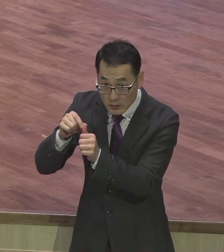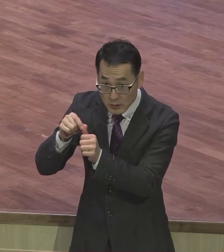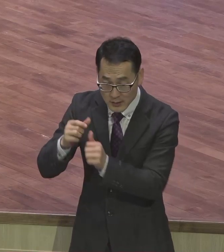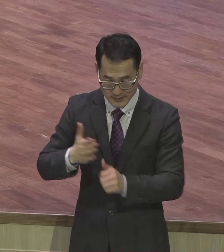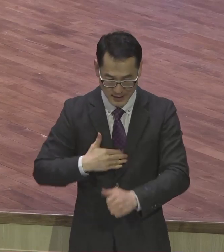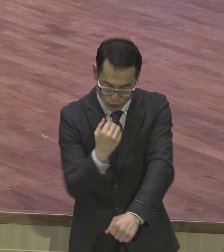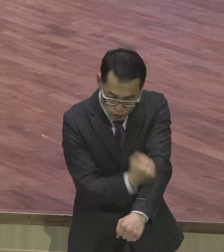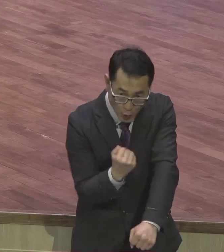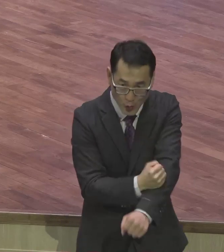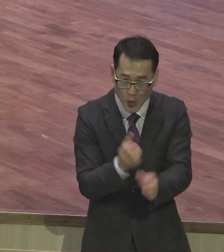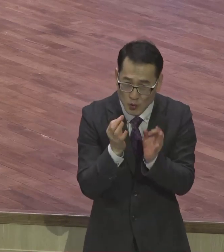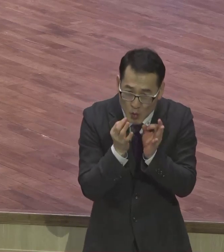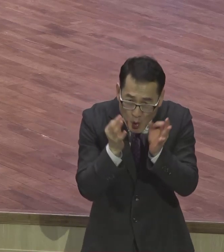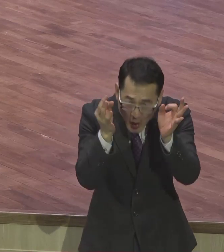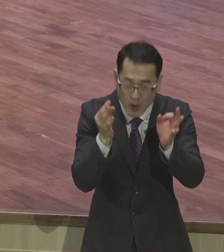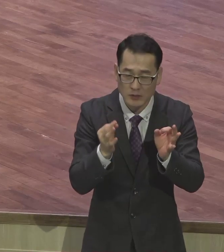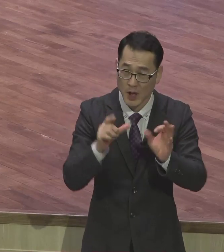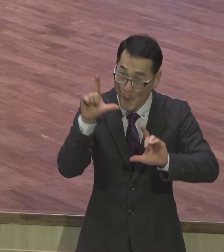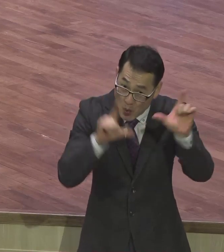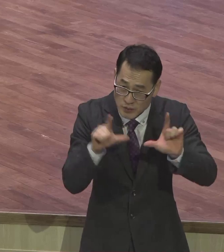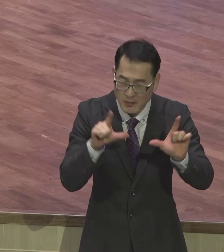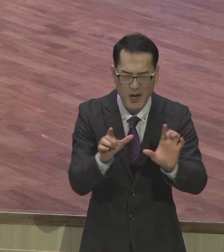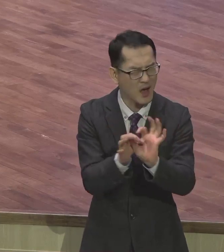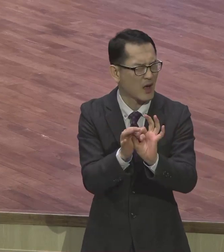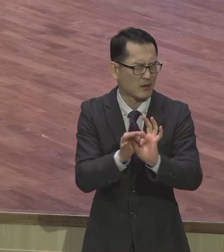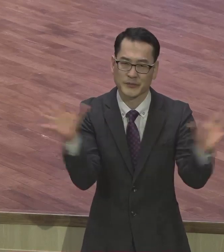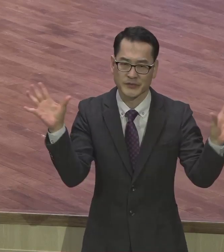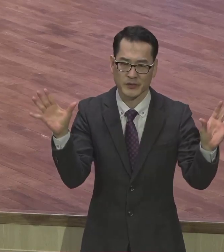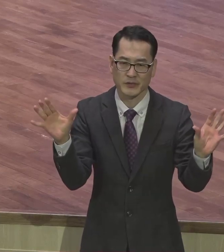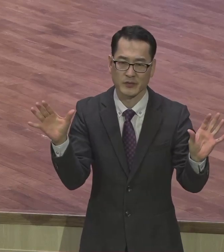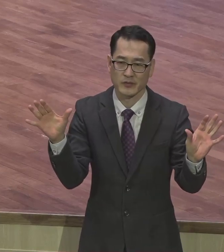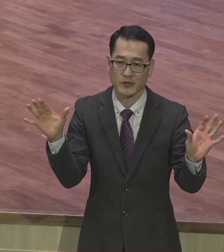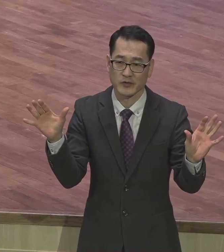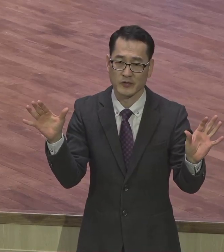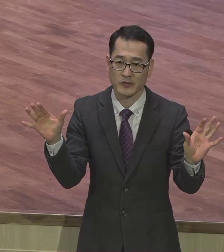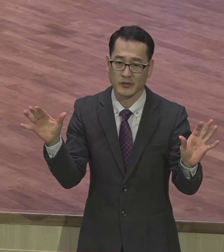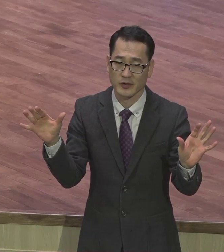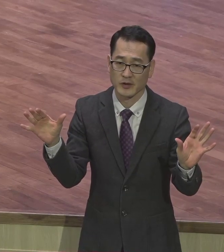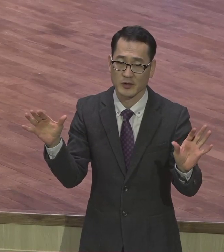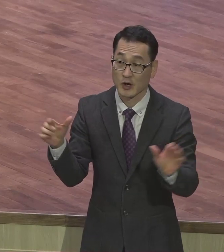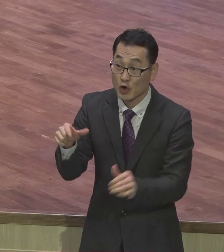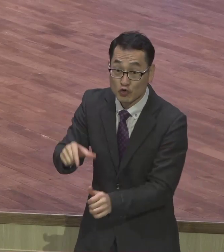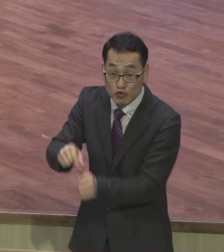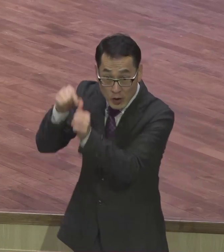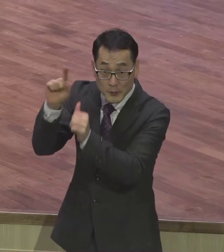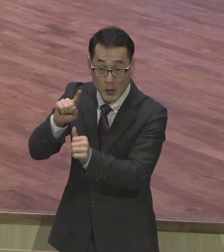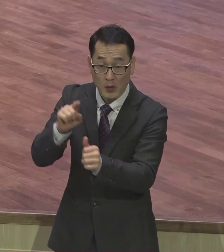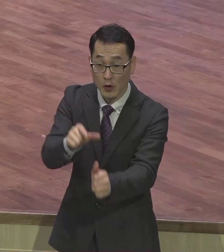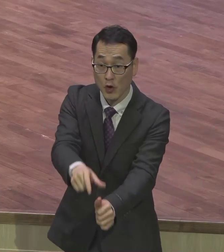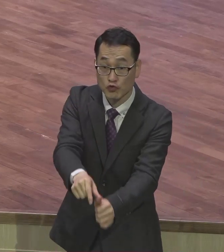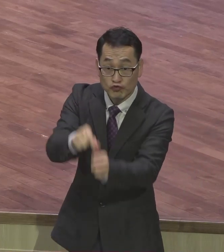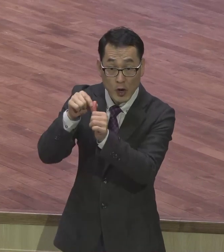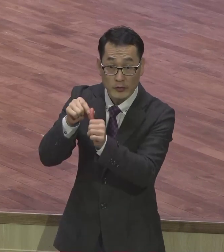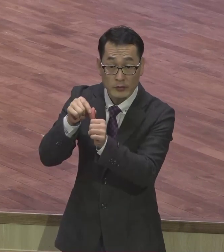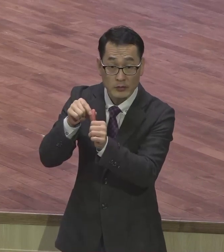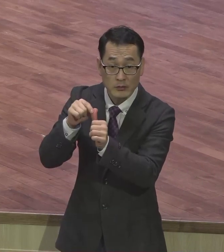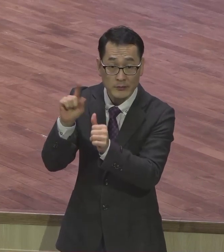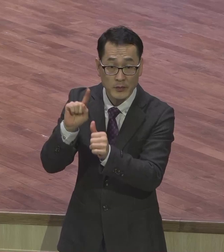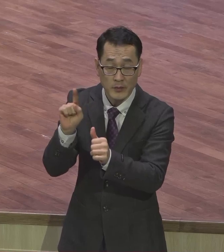노력이라든가 모습 아무 상관없어요. 구원이 뭐냐 내가 어떻게